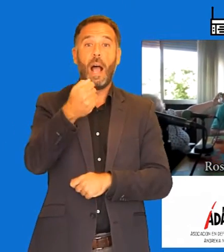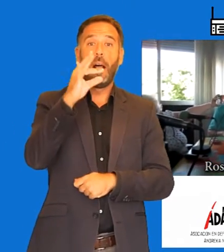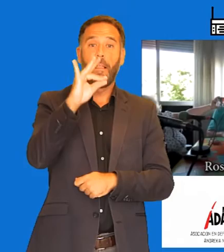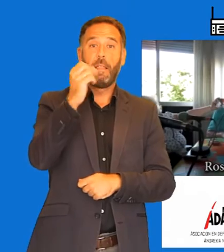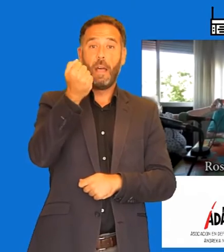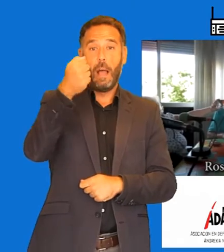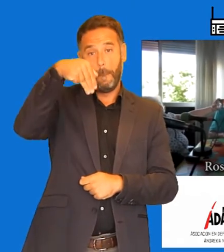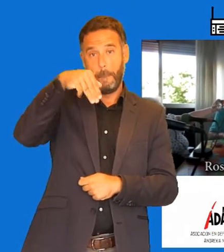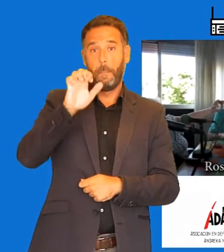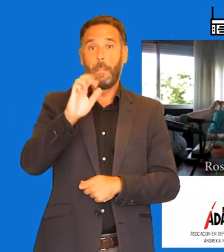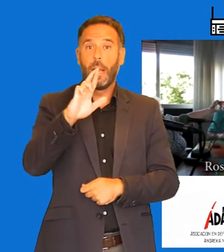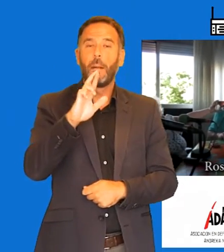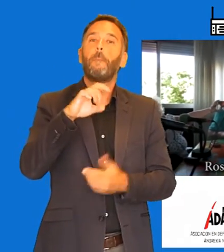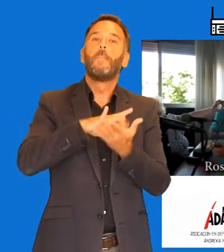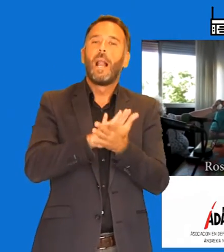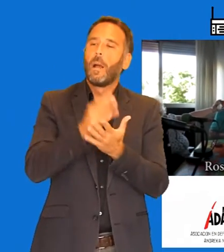Igualmente.